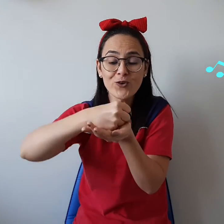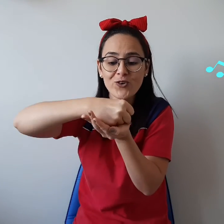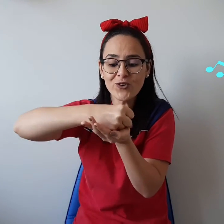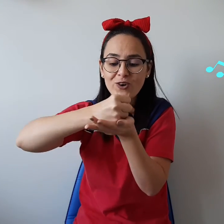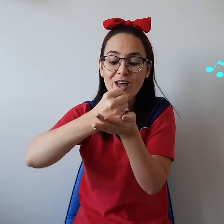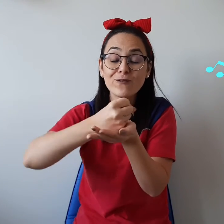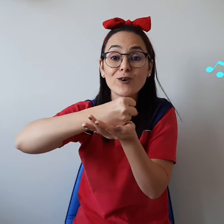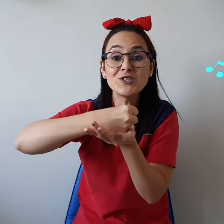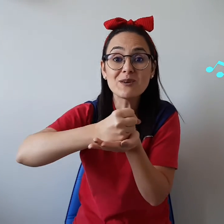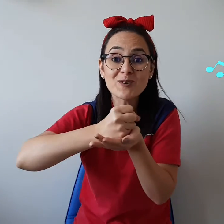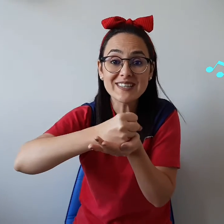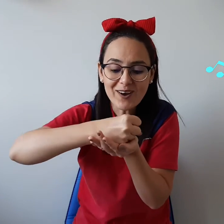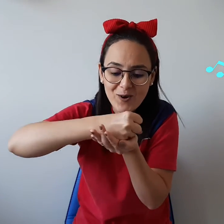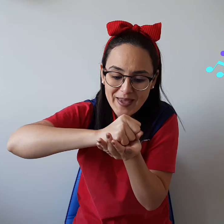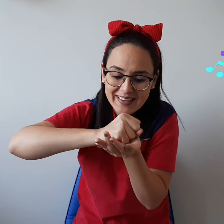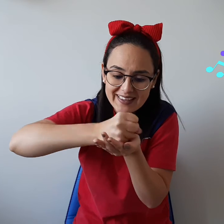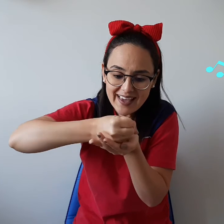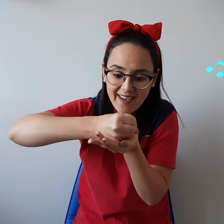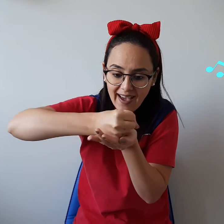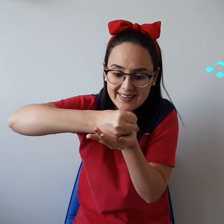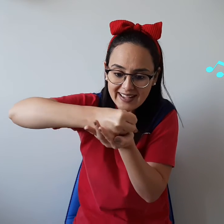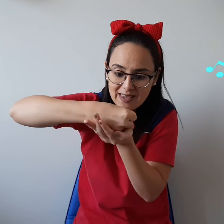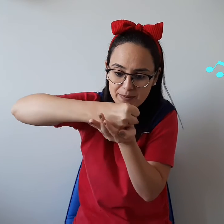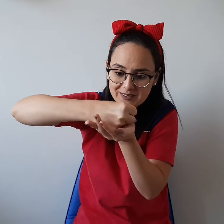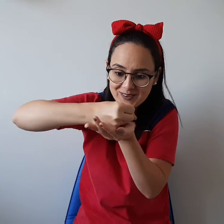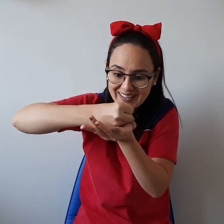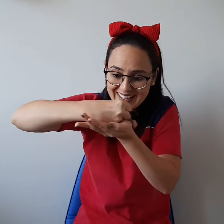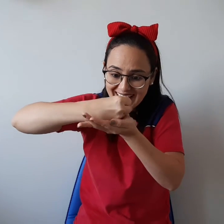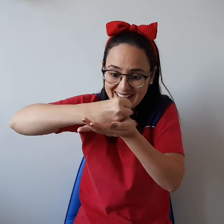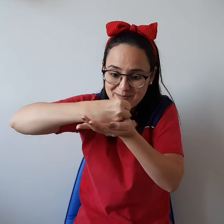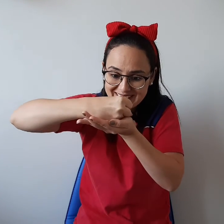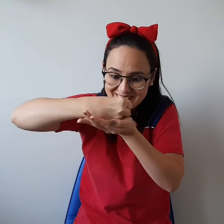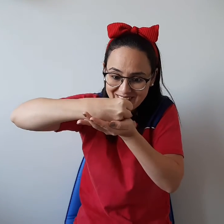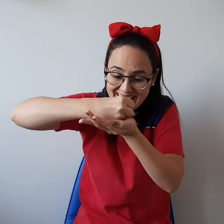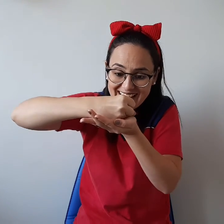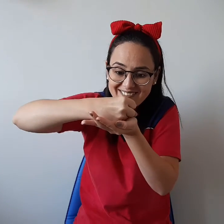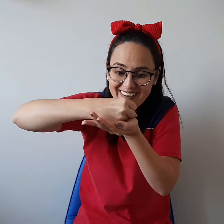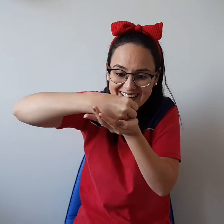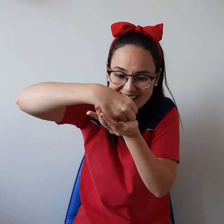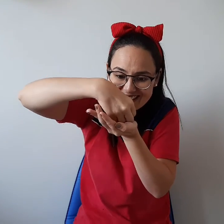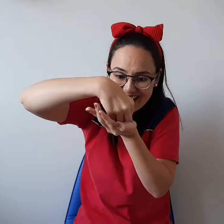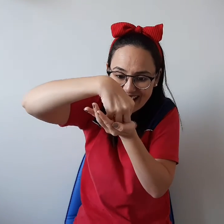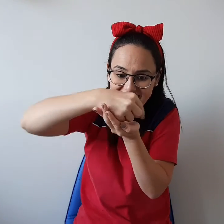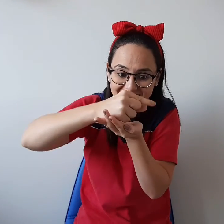Vou te mostrar como é que é Ai, está quebrando Está quebrando Ele vai nascer